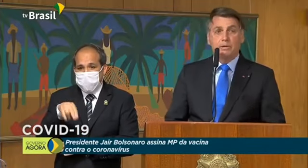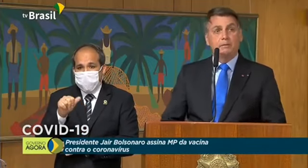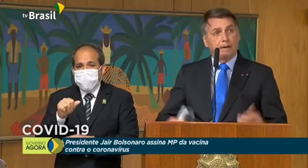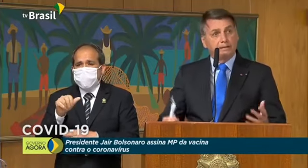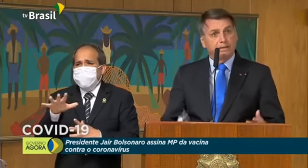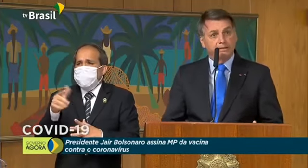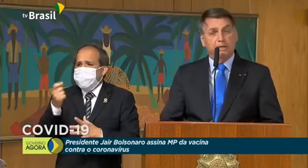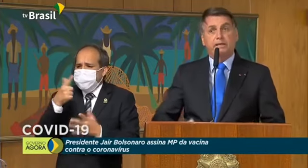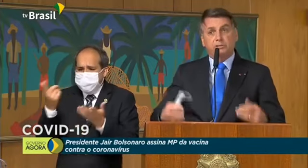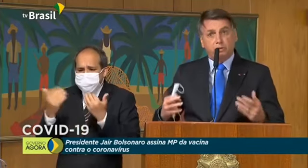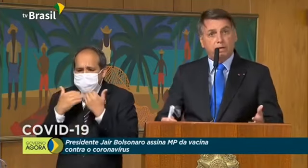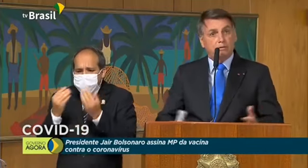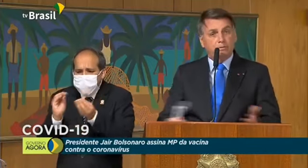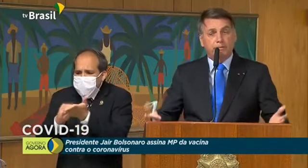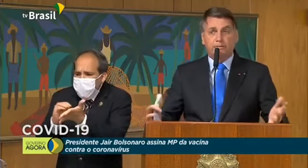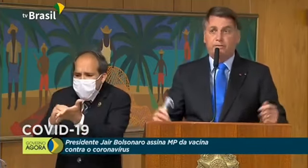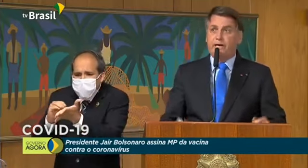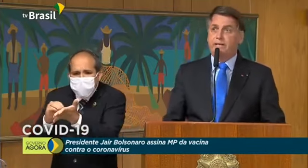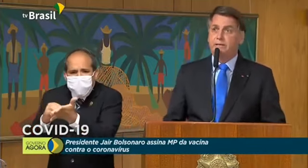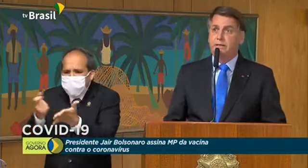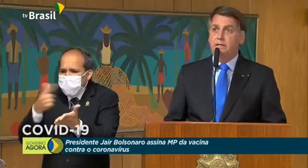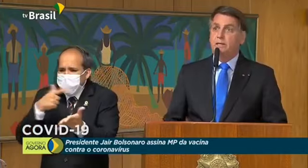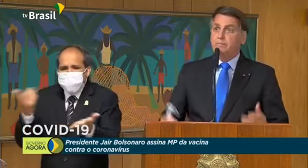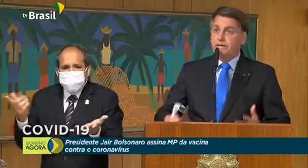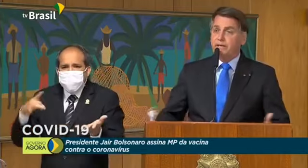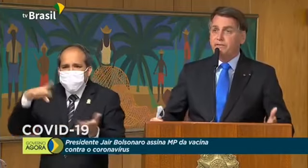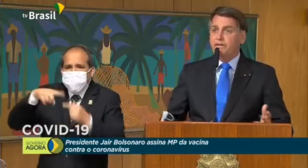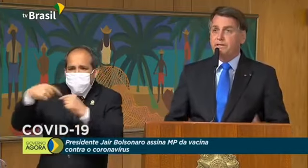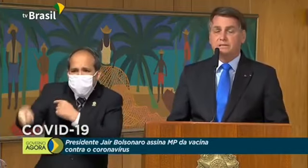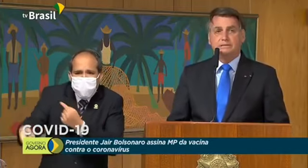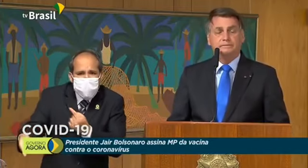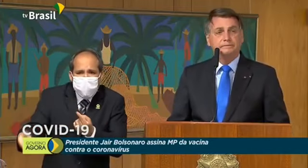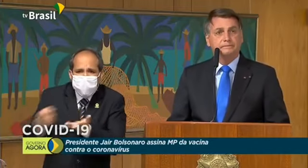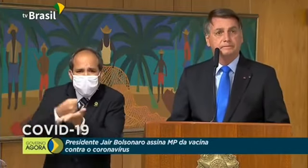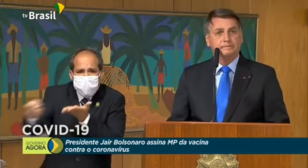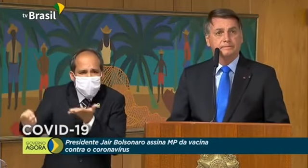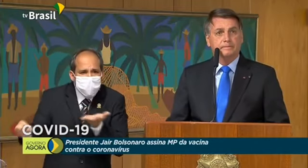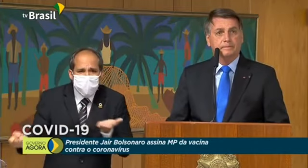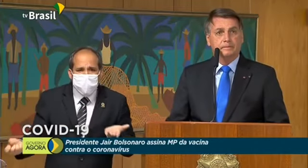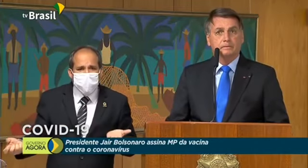cérebro, para entender que é jogar comprimido fora. E perder vidas.